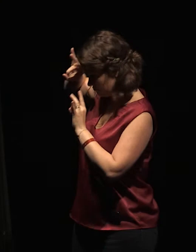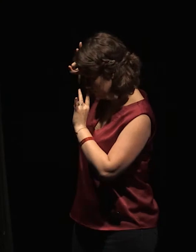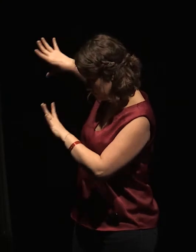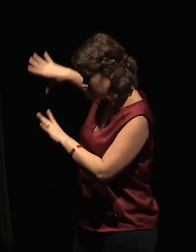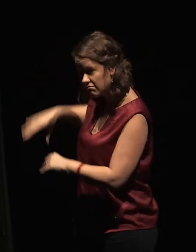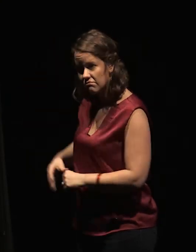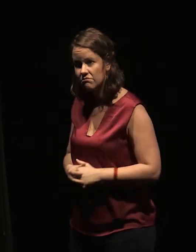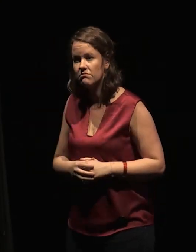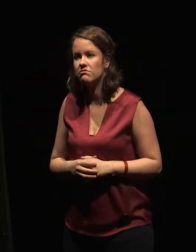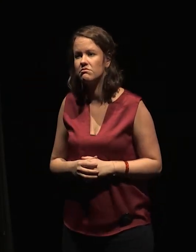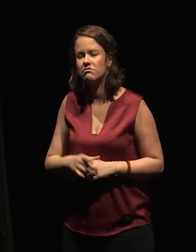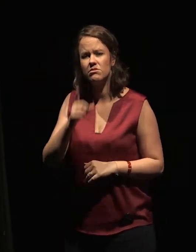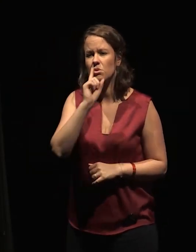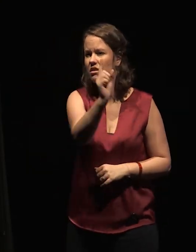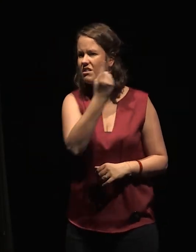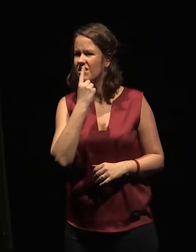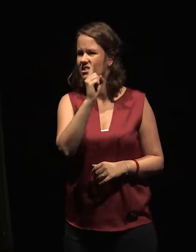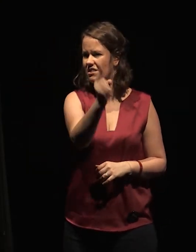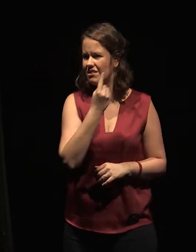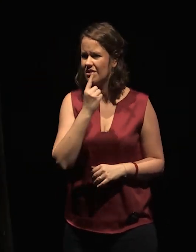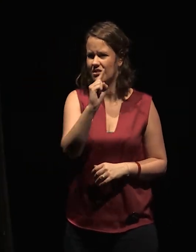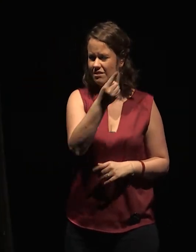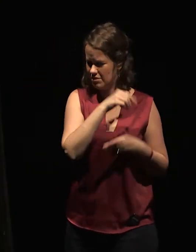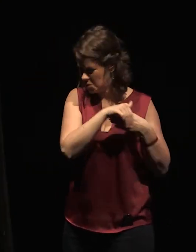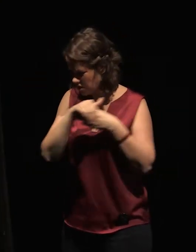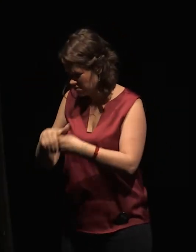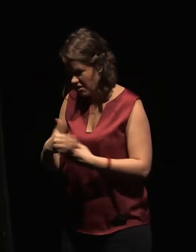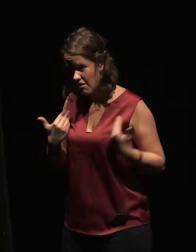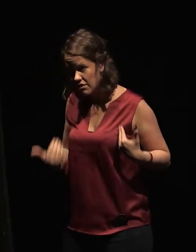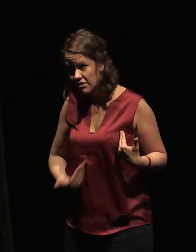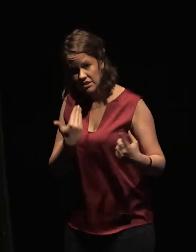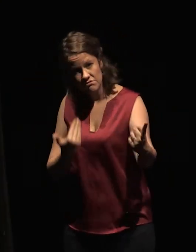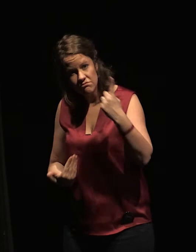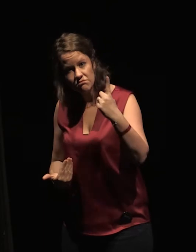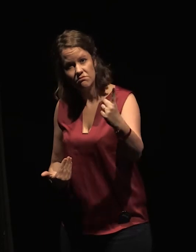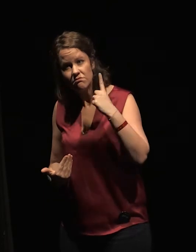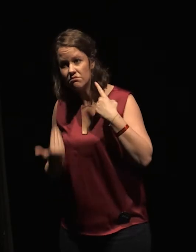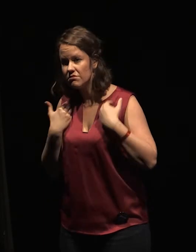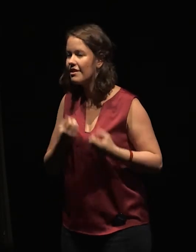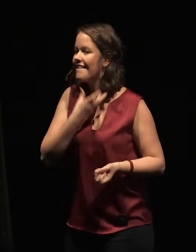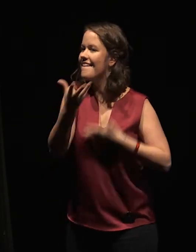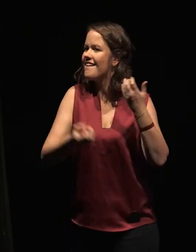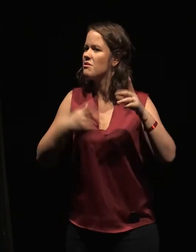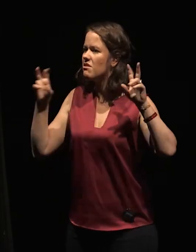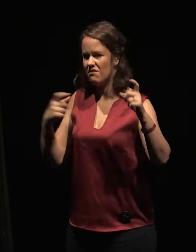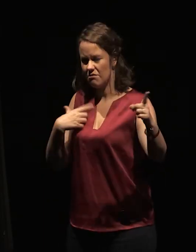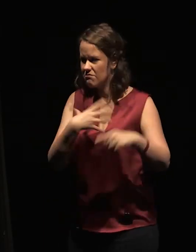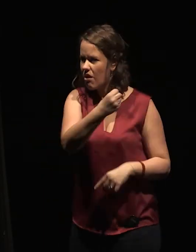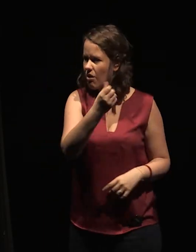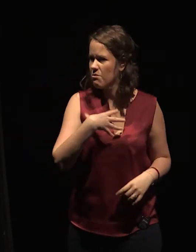Pourquoi rend-il visite tous les soirs à la victime ? Pourquoi retient-il nos proverbes tout comme nous ? Reprend-il nos chants sur nos